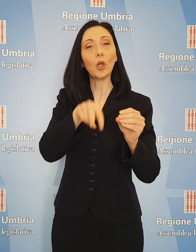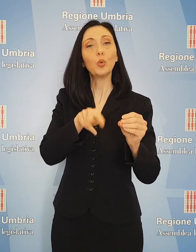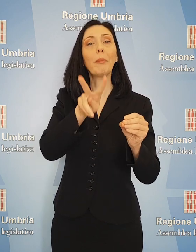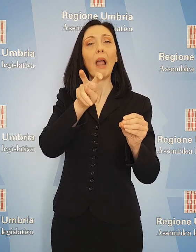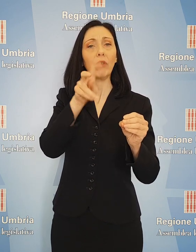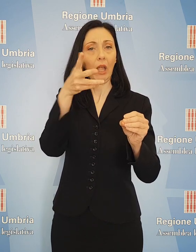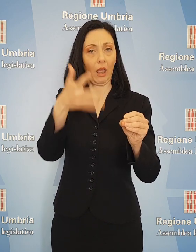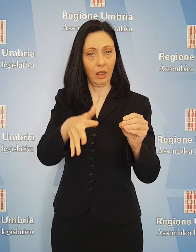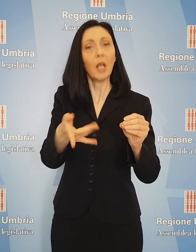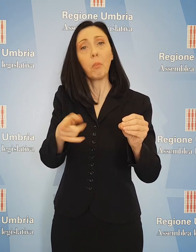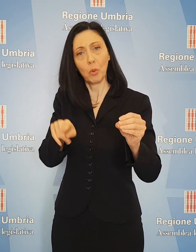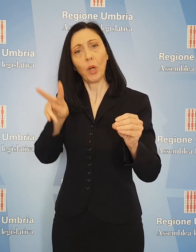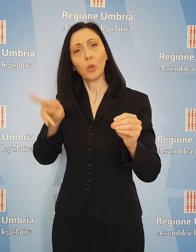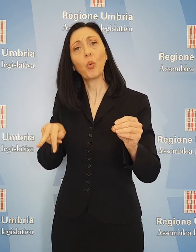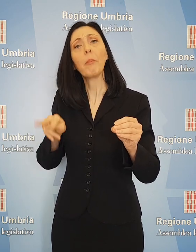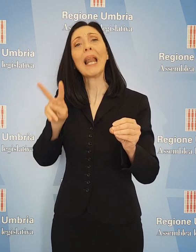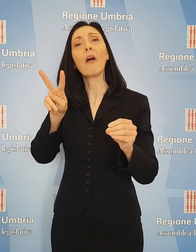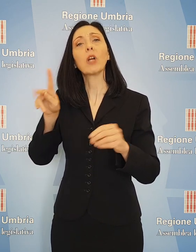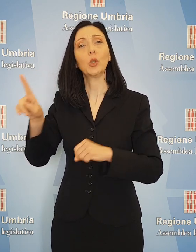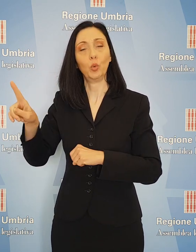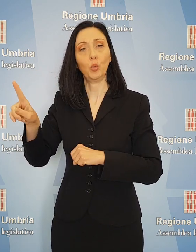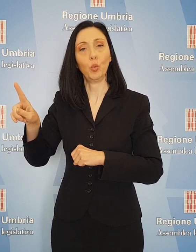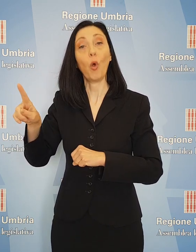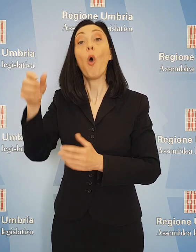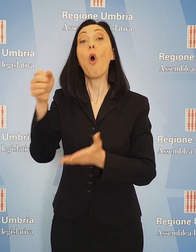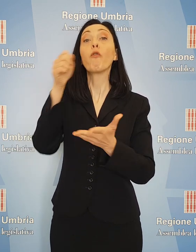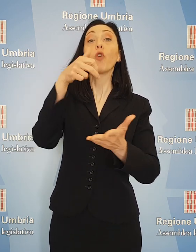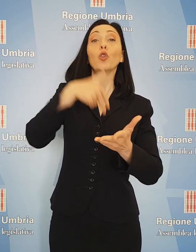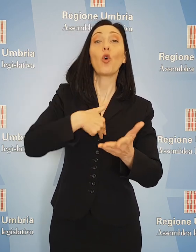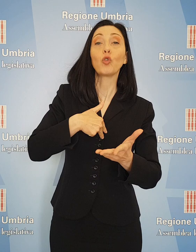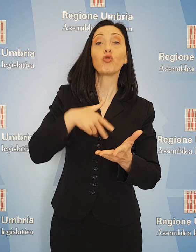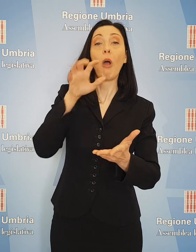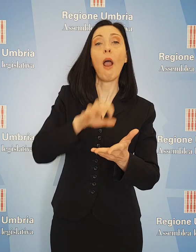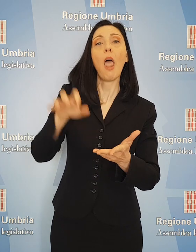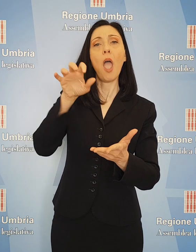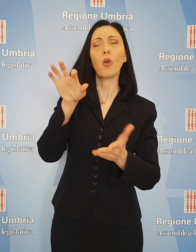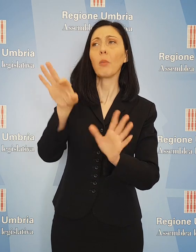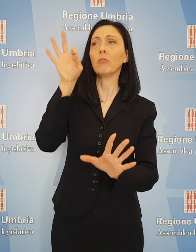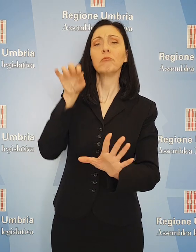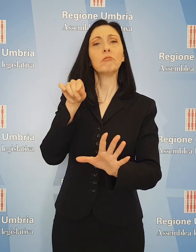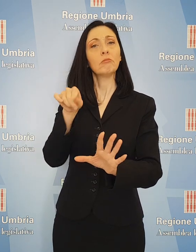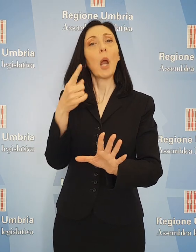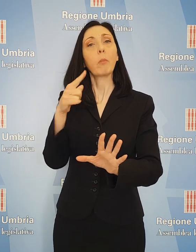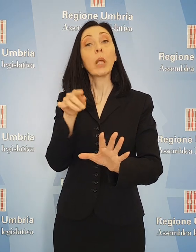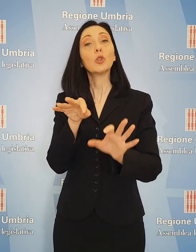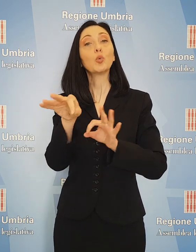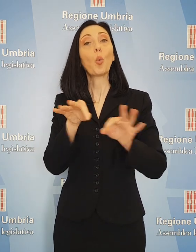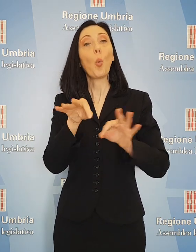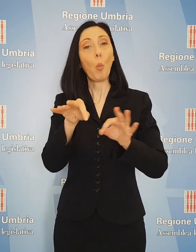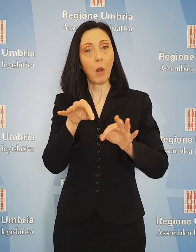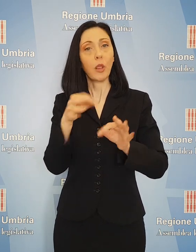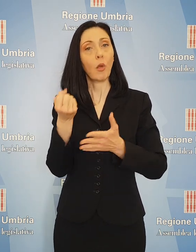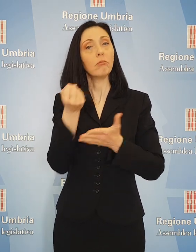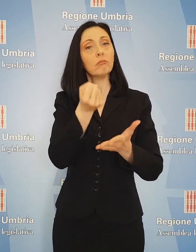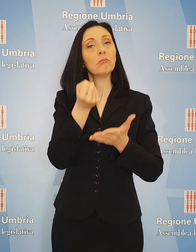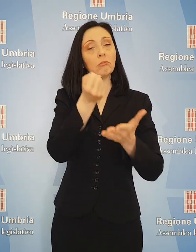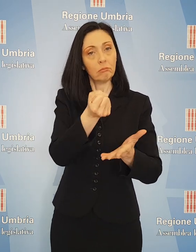per il 2021, individuato il Fondo Sociale Europeo come strumento di finanziamento per potenziare la